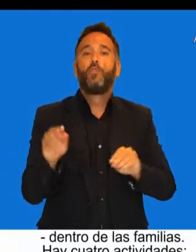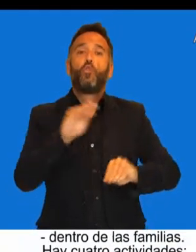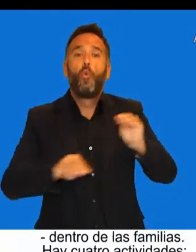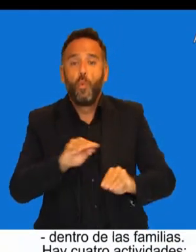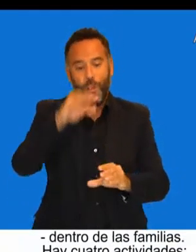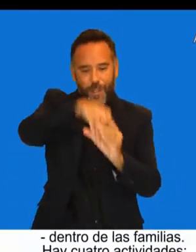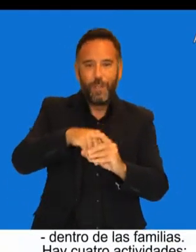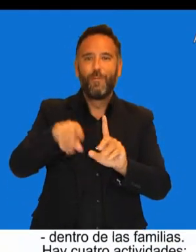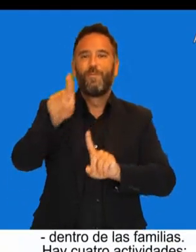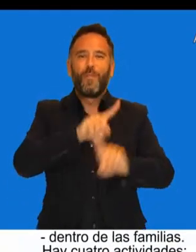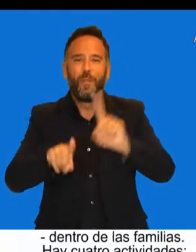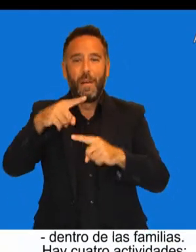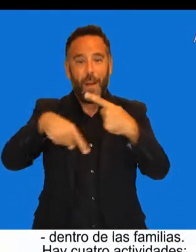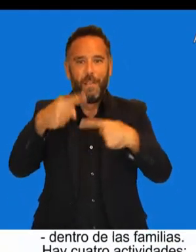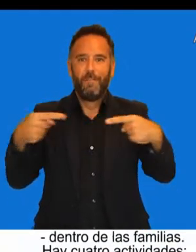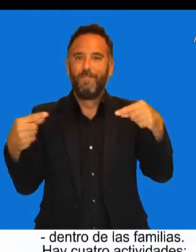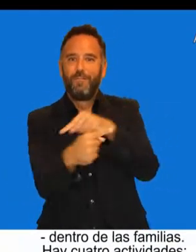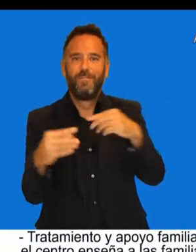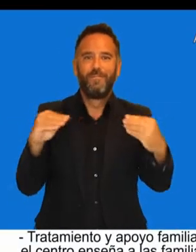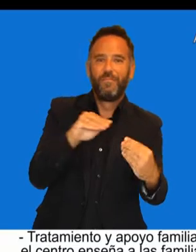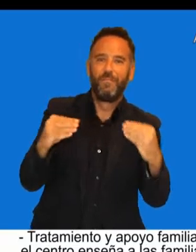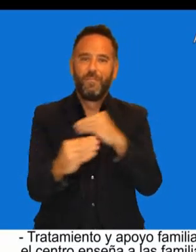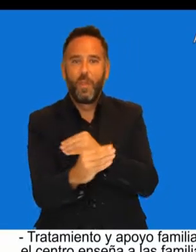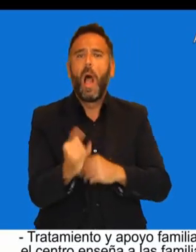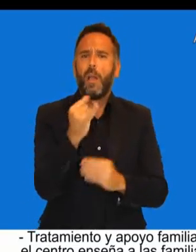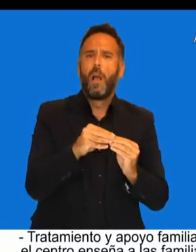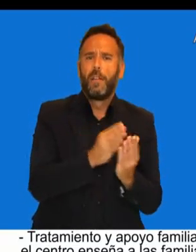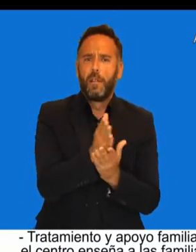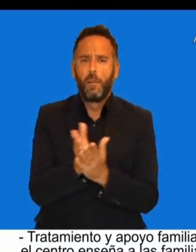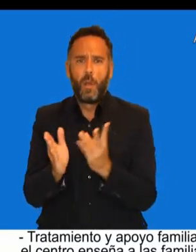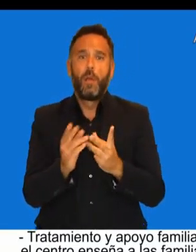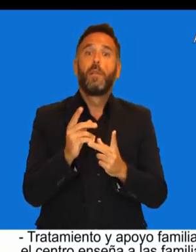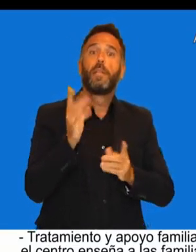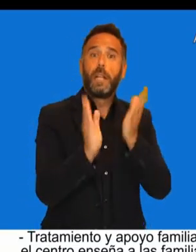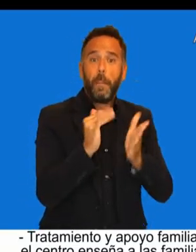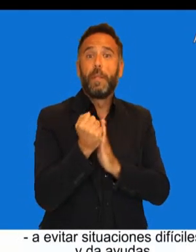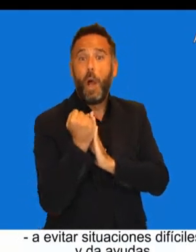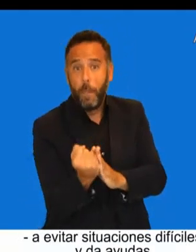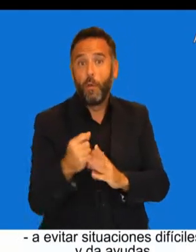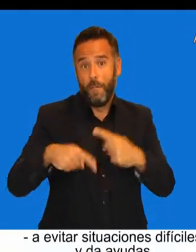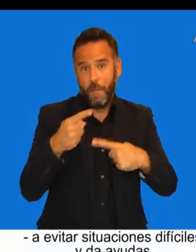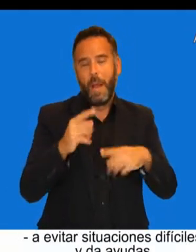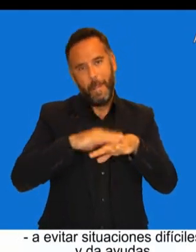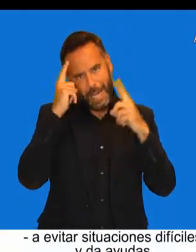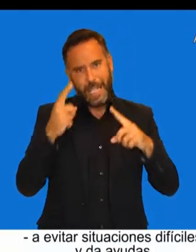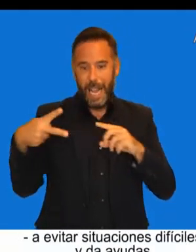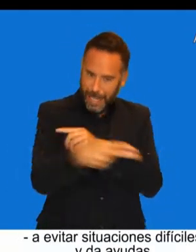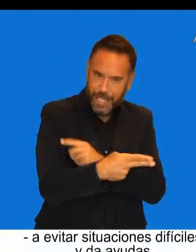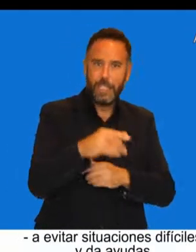familias. Hay cuatro actividades. Tratamiento y apoyo familiar. El Centro enseña a las familias a evitar situaciones difíciles y da ayudas.